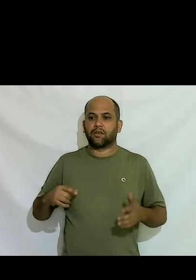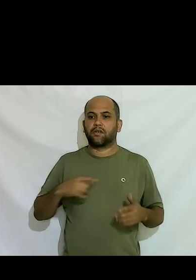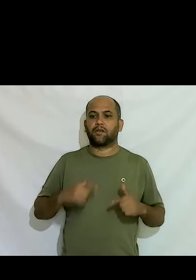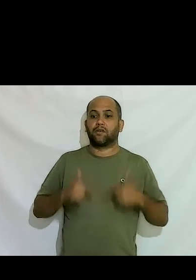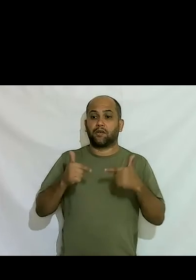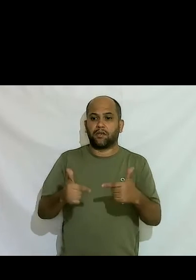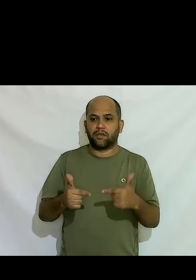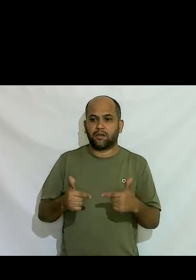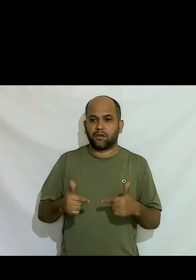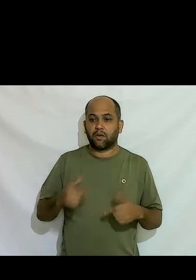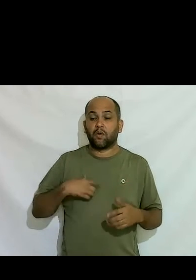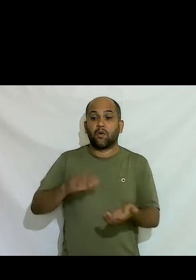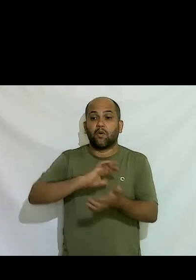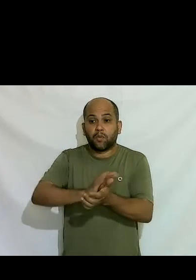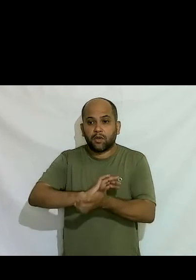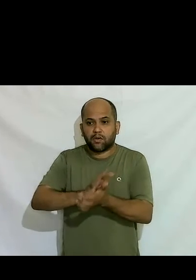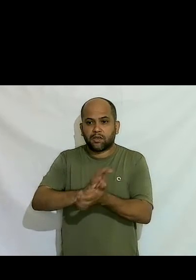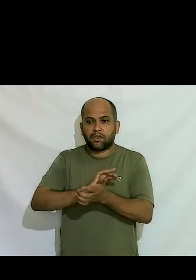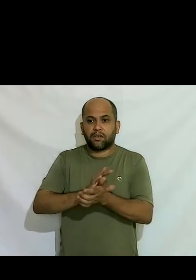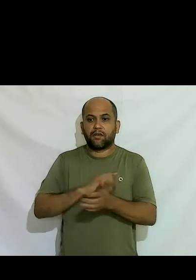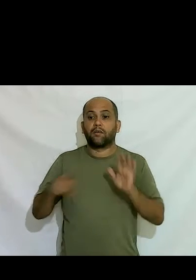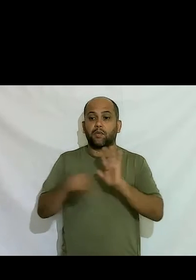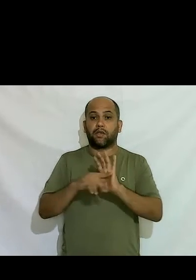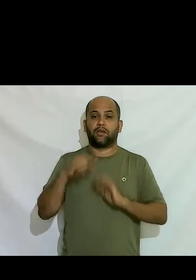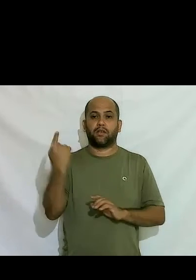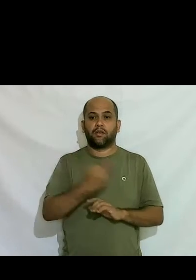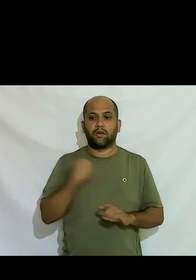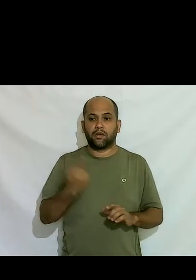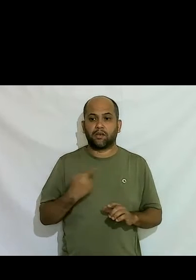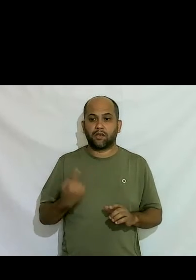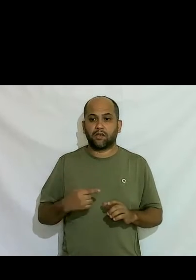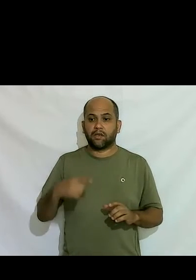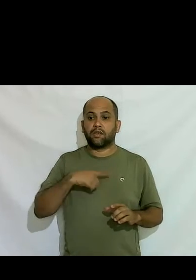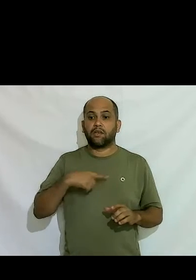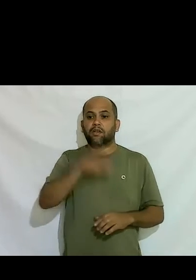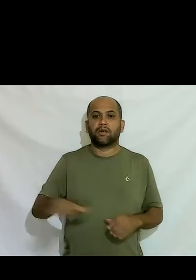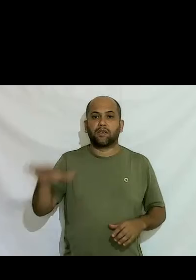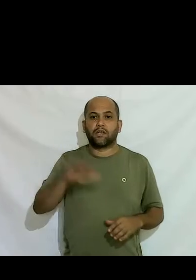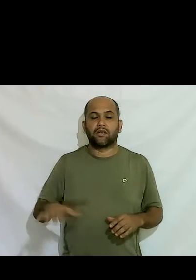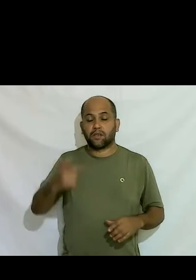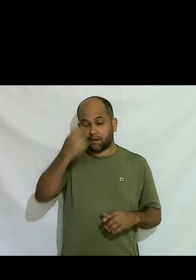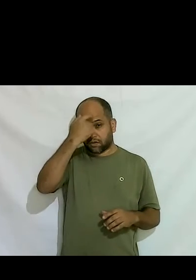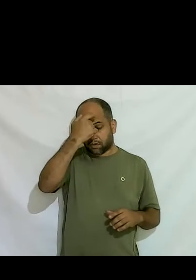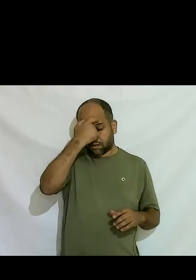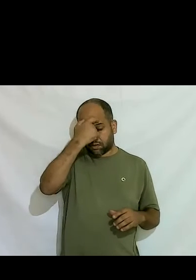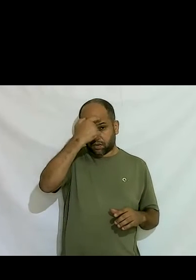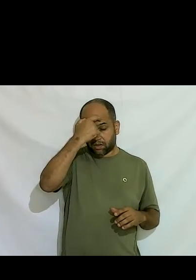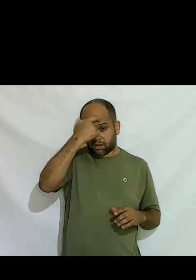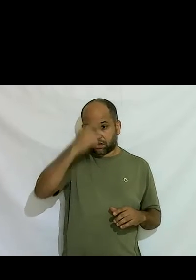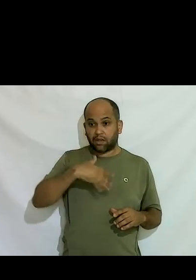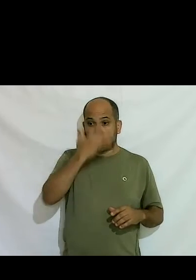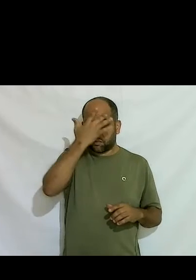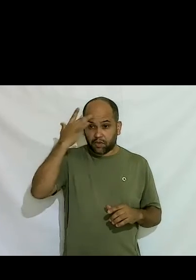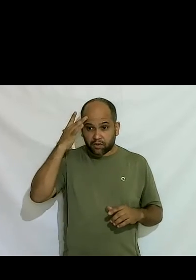o preconceito ele está dentro da gente né são vieses inconscientes que a gente chama né a pessoa não tem